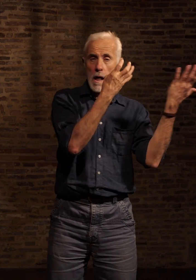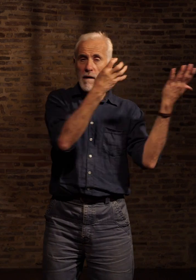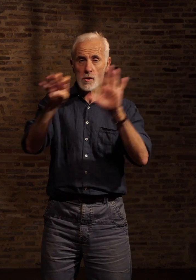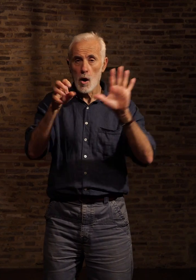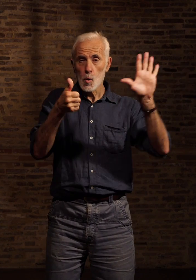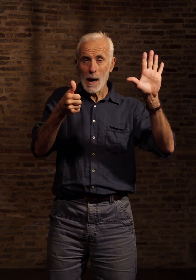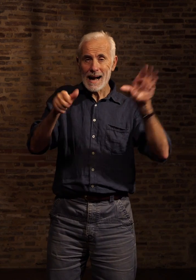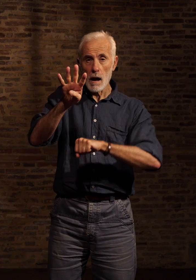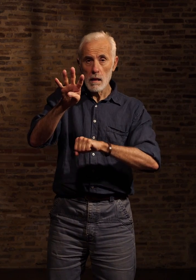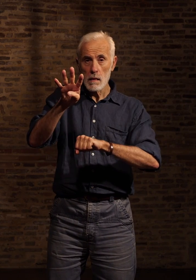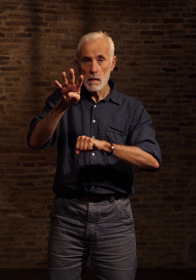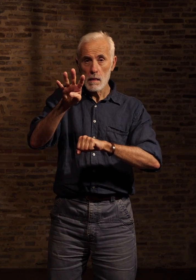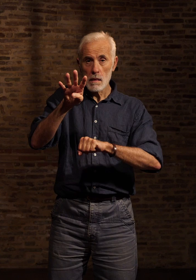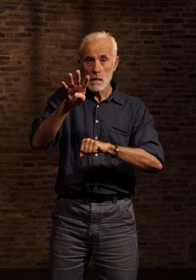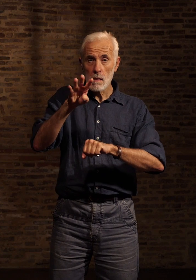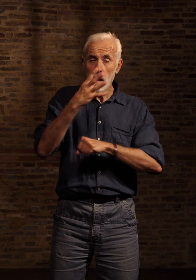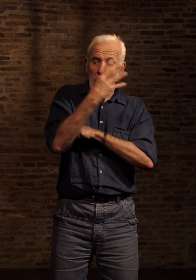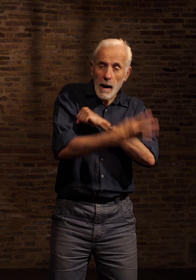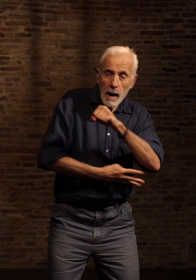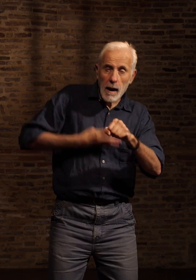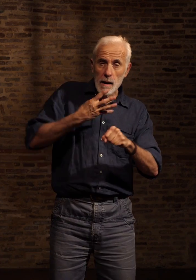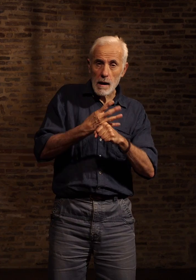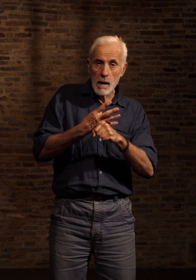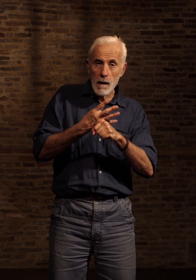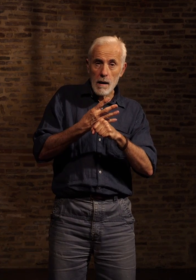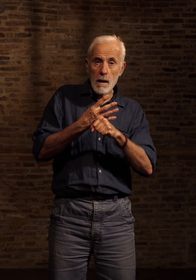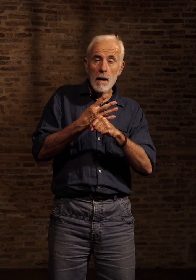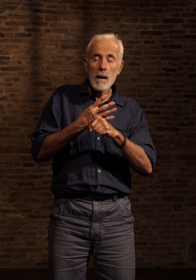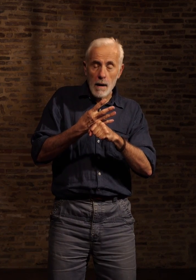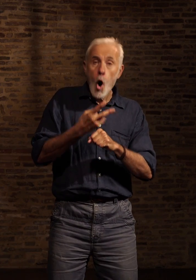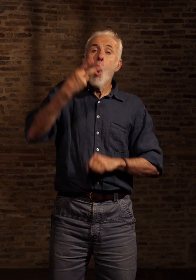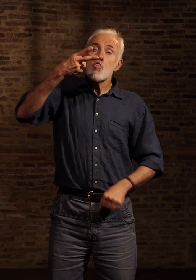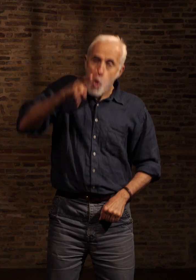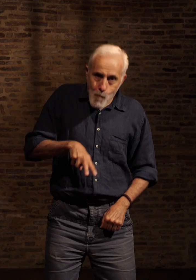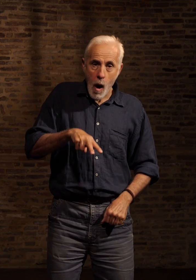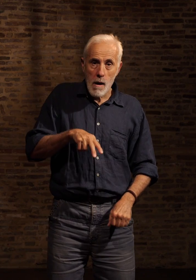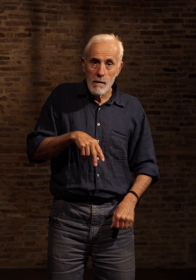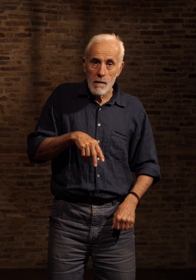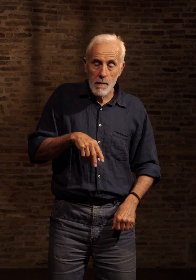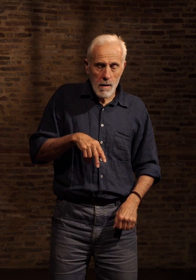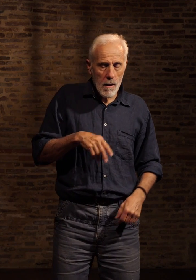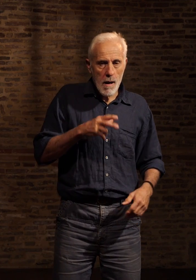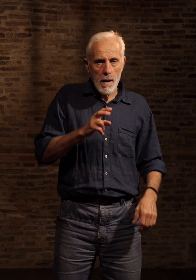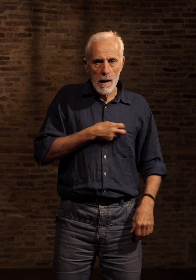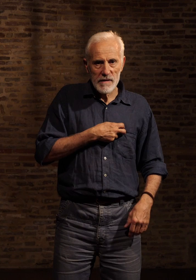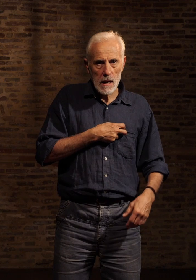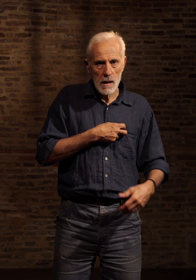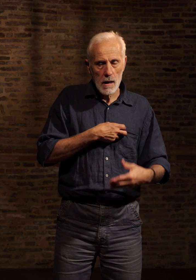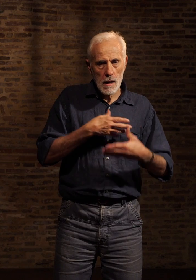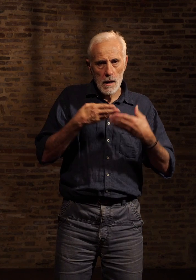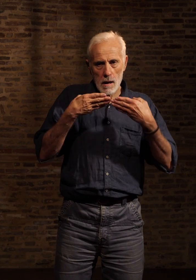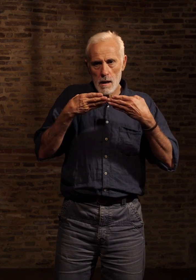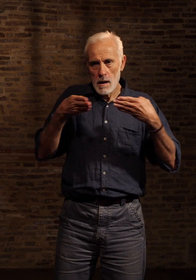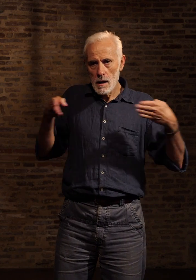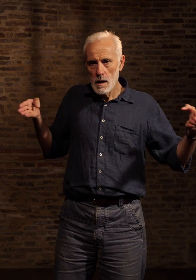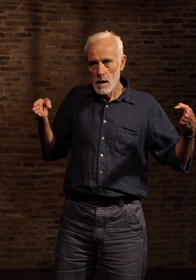4 ans et 2 mois après avoir franchi son seuil Pour la première fois Je suis sorti de la prison d'état de Trenton Et j'ai fait